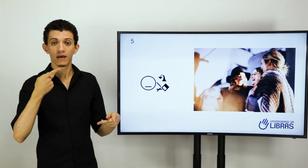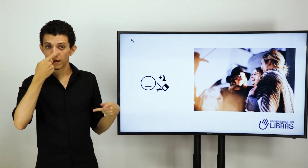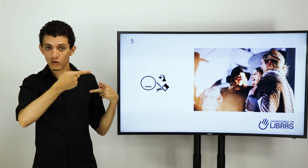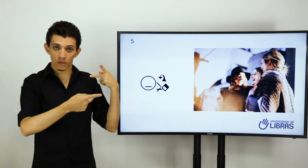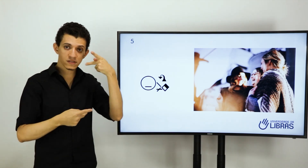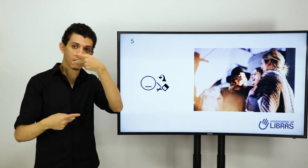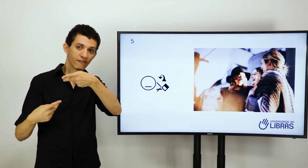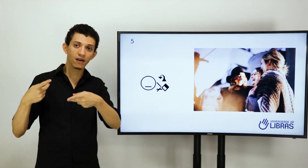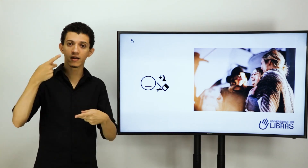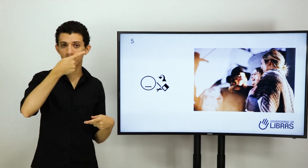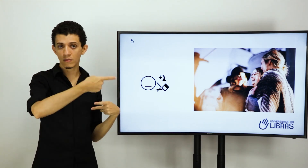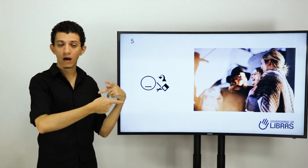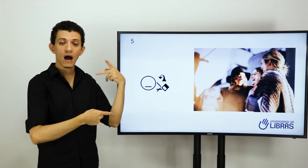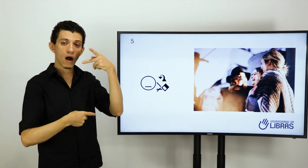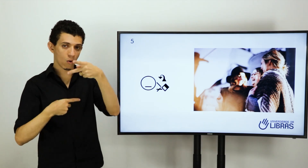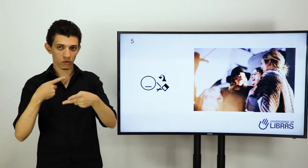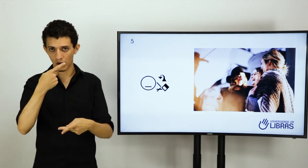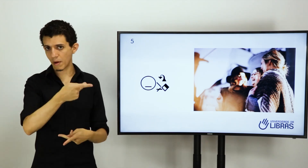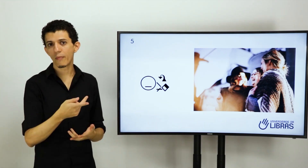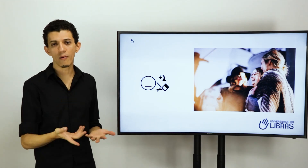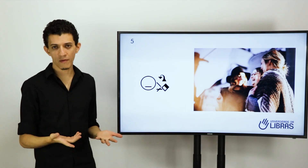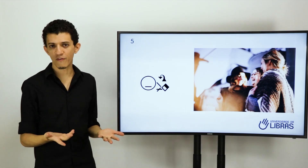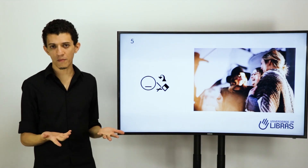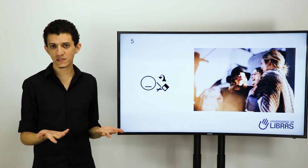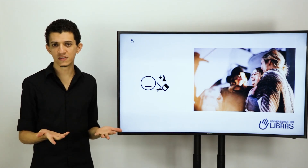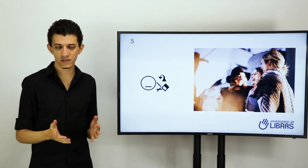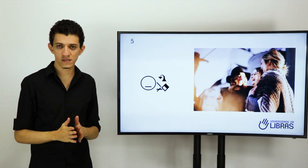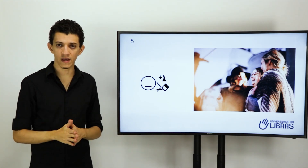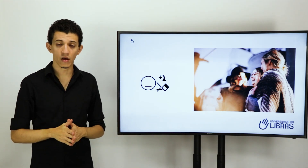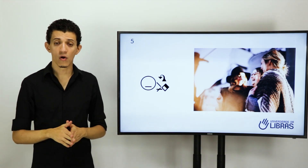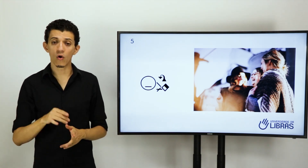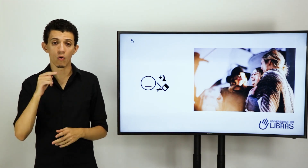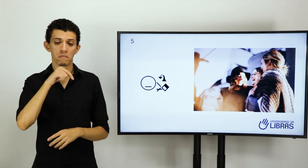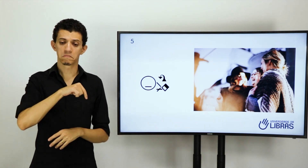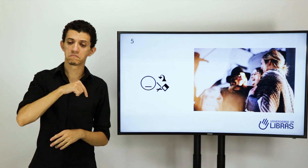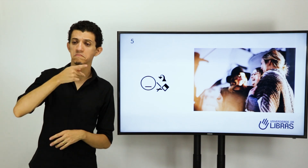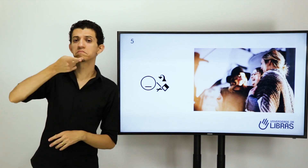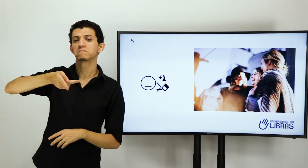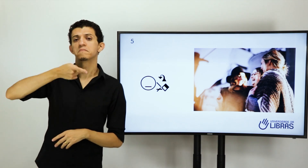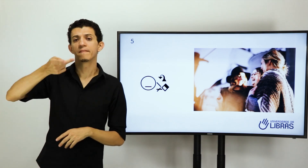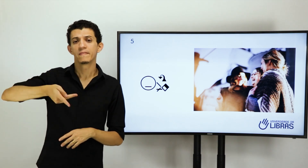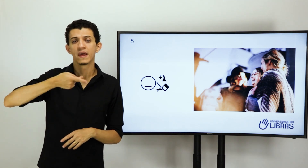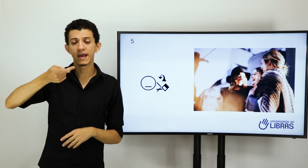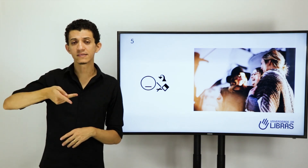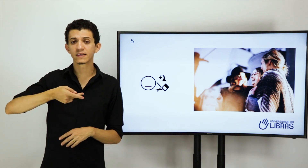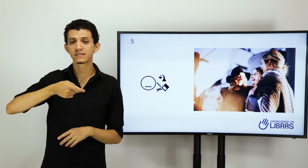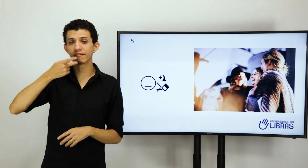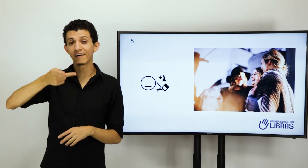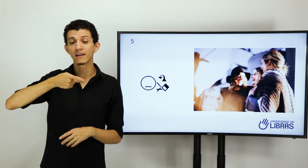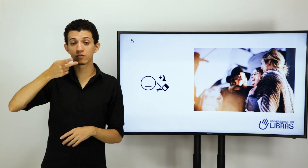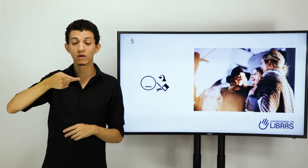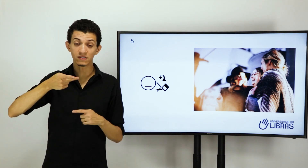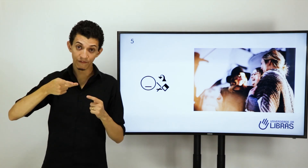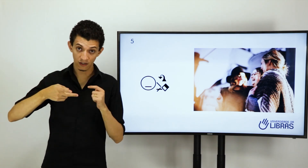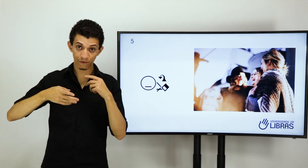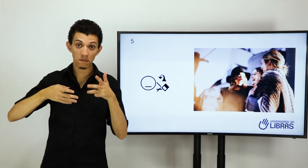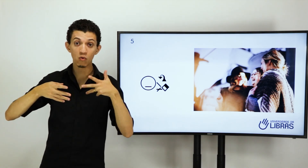e uma está falando a outra. É uma forma de se dizer. Ou... E essa aqui está falando. Quando você está falando de forma